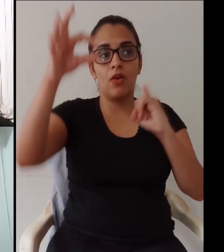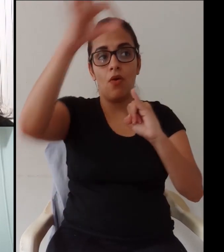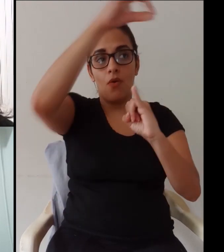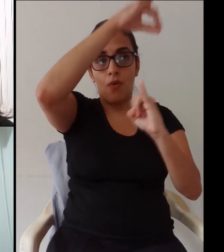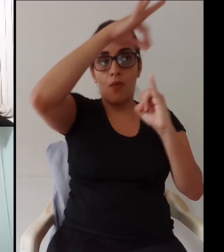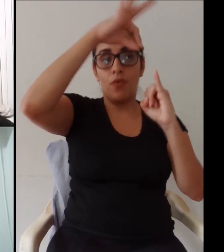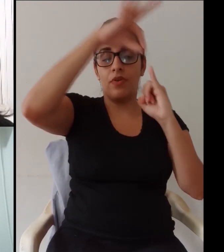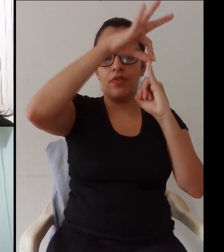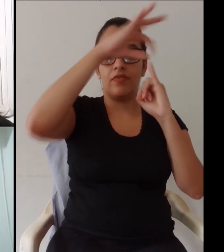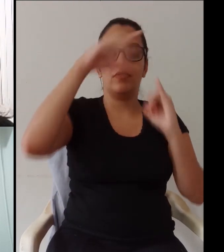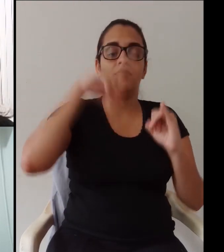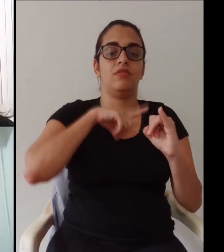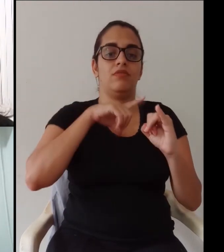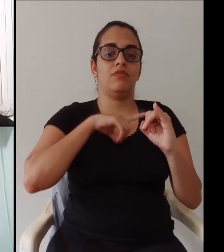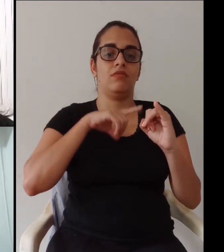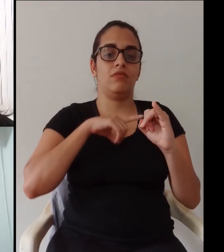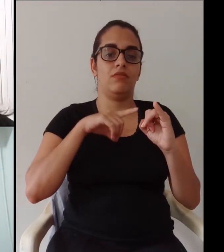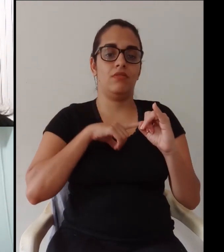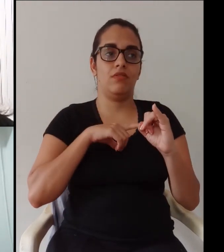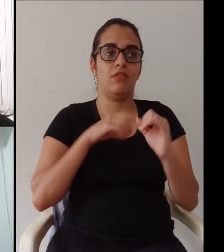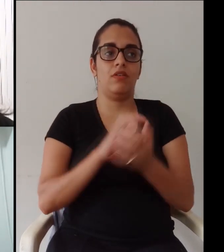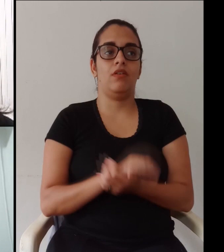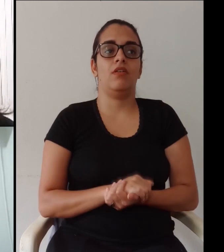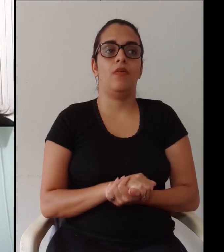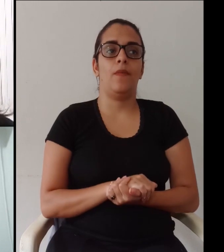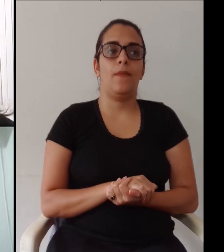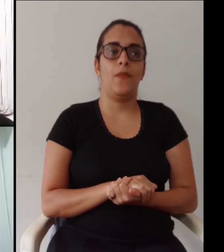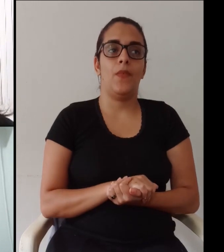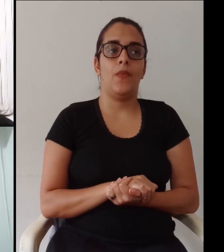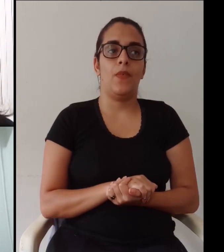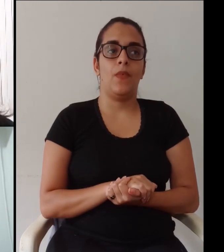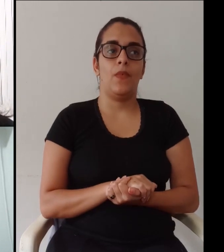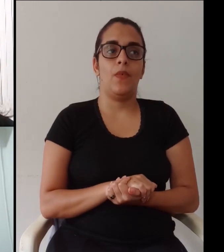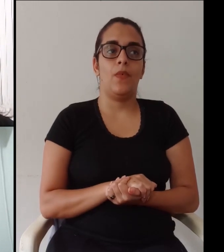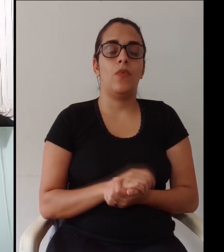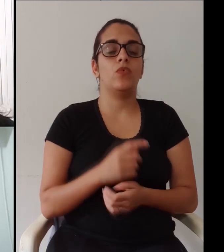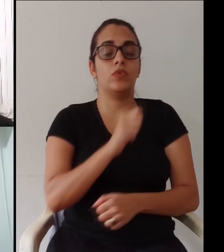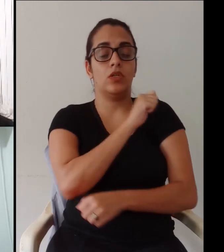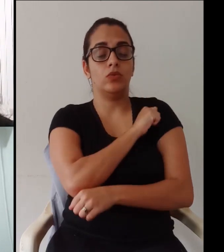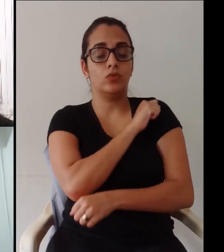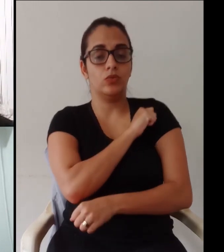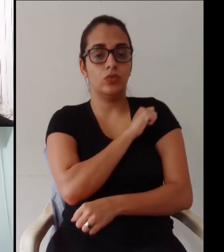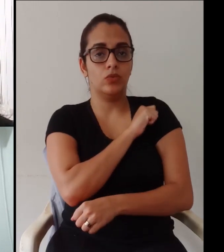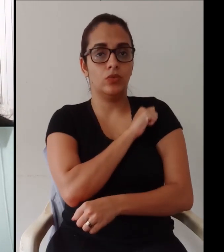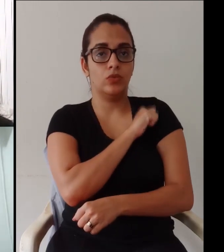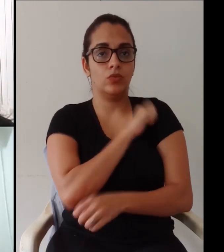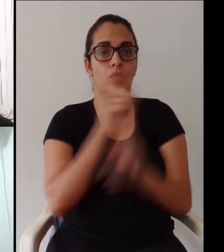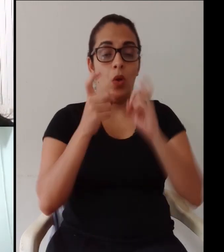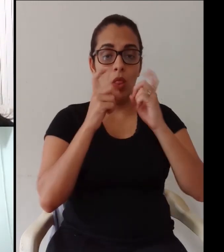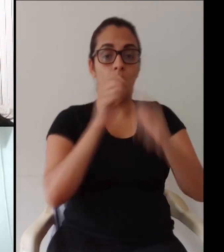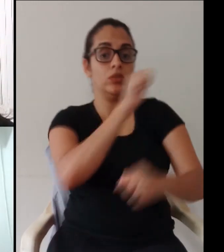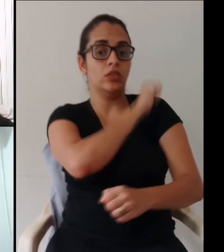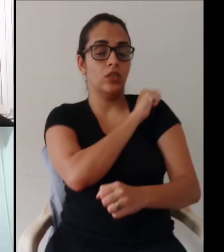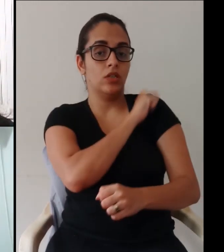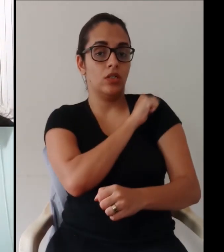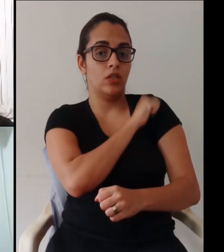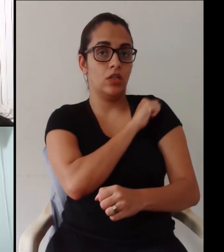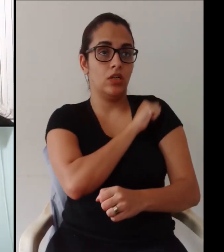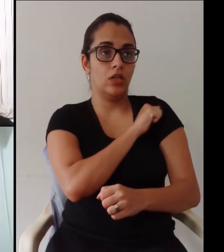dificuldade de organização vocês forem perceber o uso está dando um passo cada vez a gente fez uma